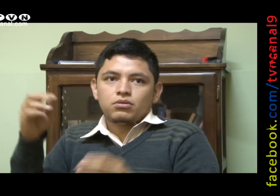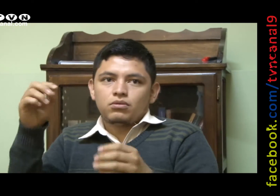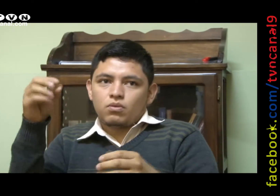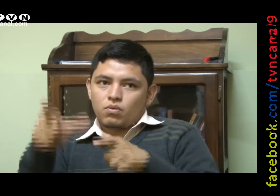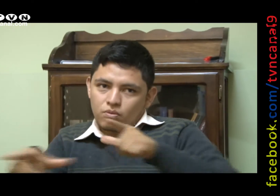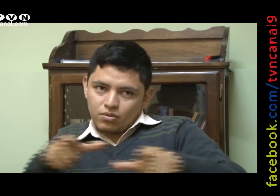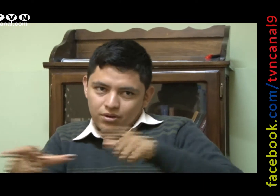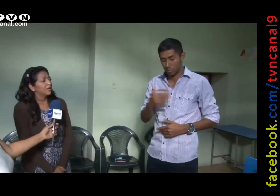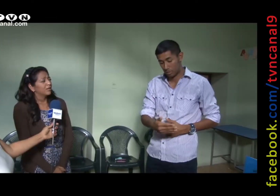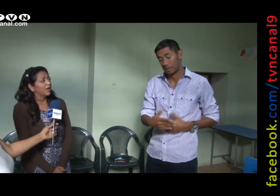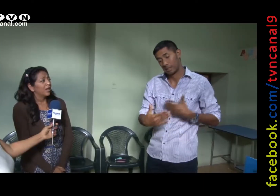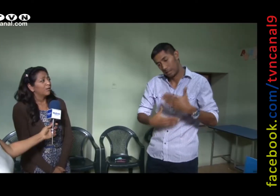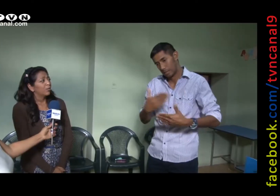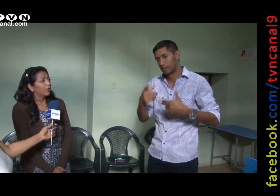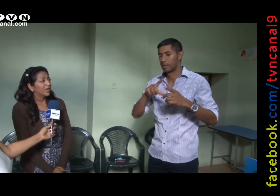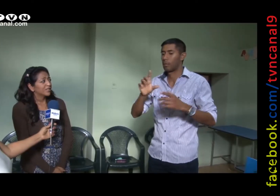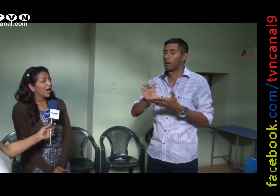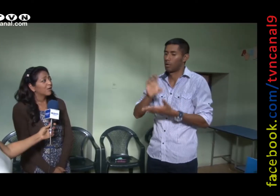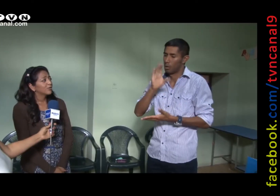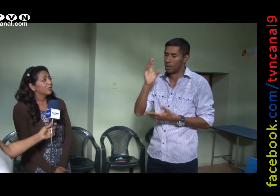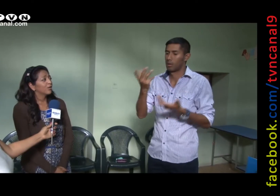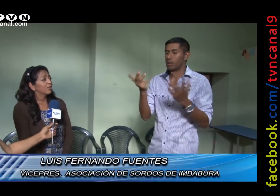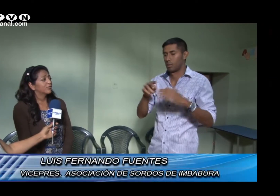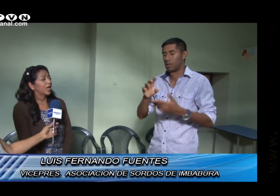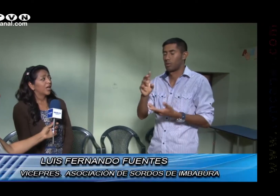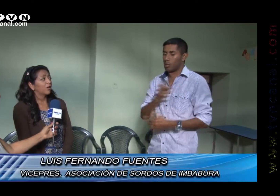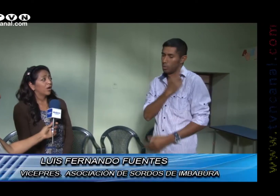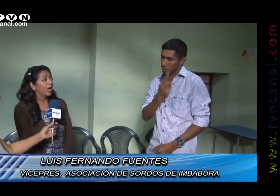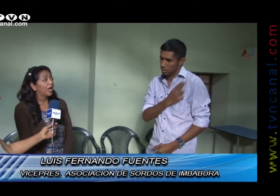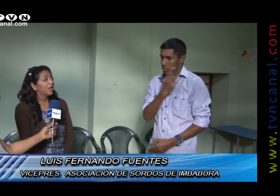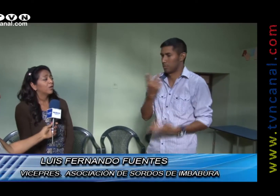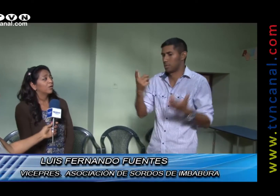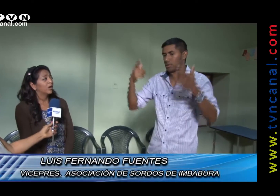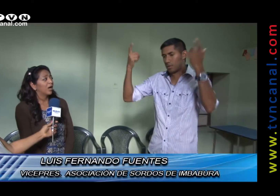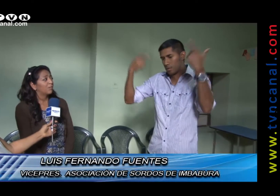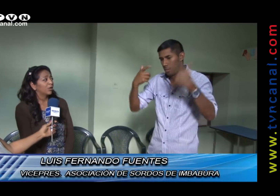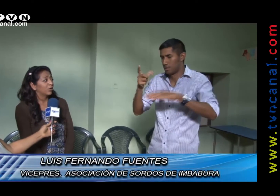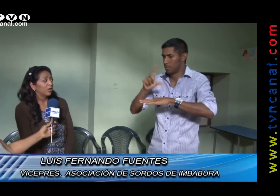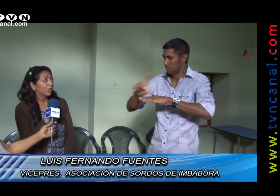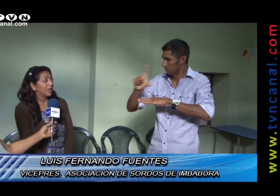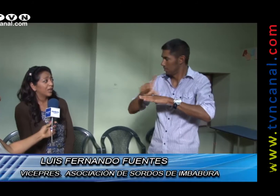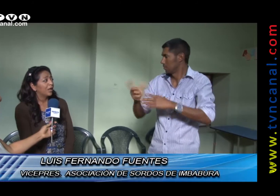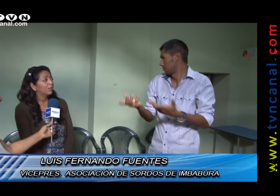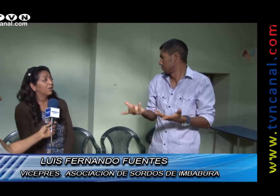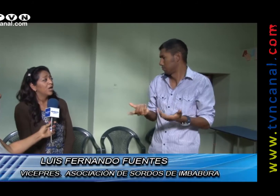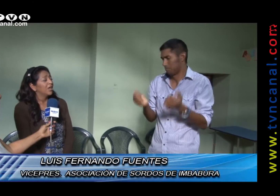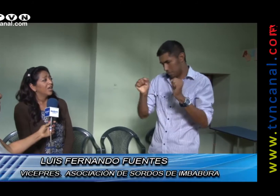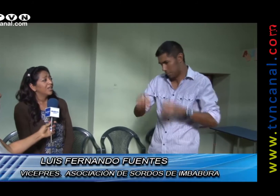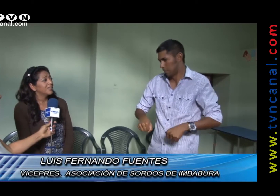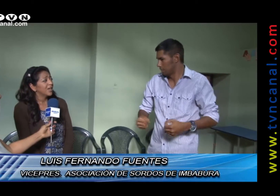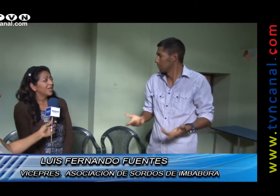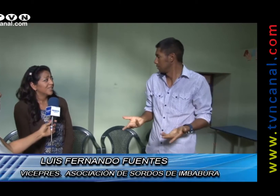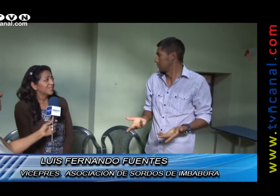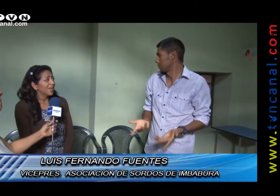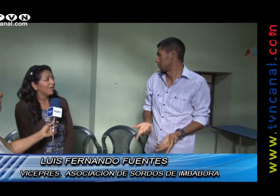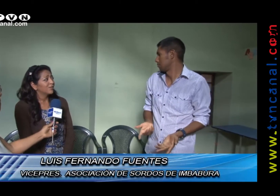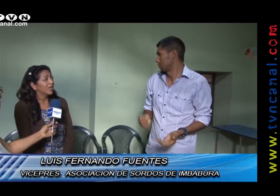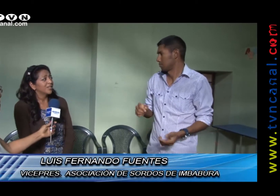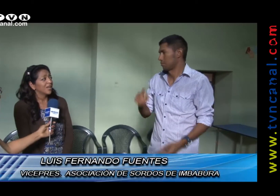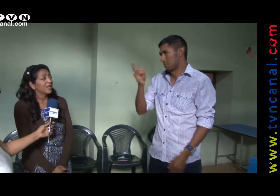universitarias. Quieren progresar los sordos en el colegio, en ámbito educativo, quieren ser licenciados, quieren seguir